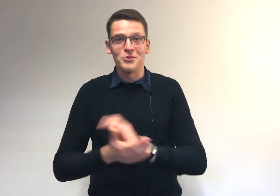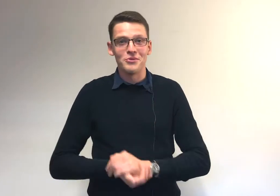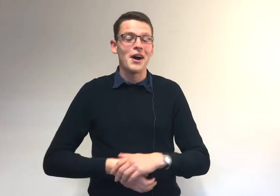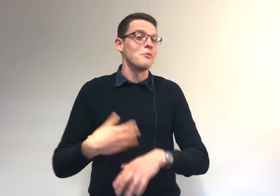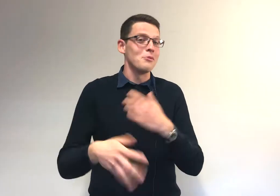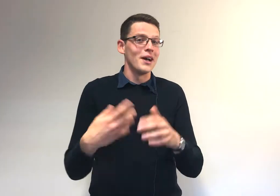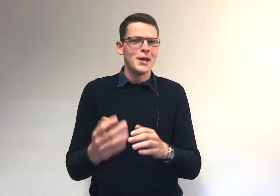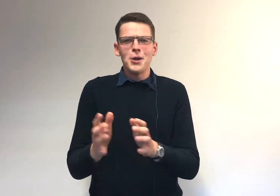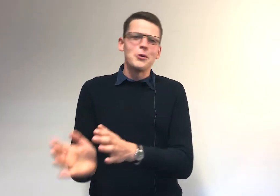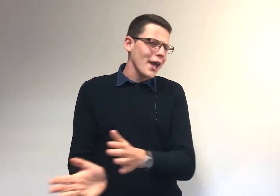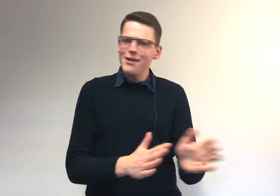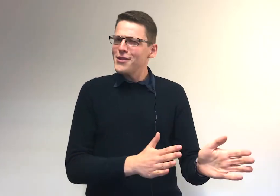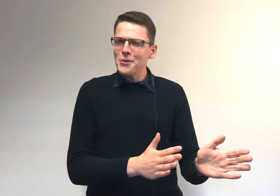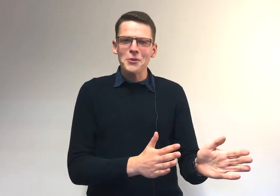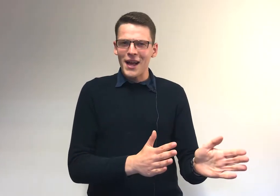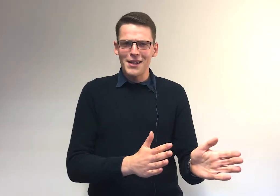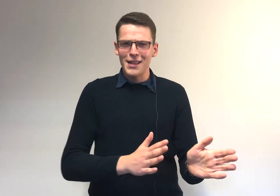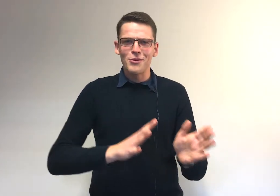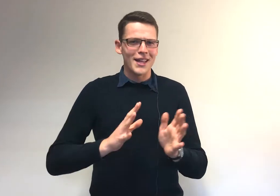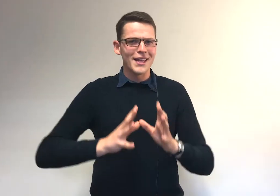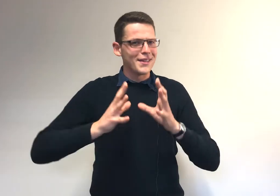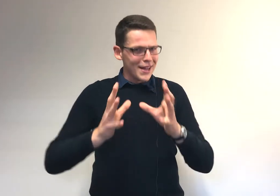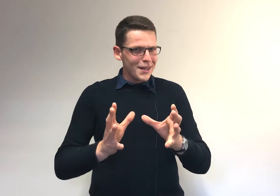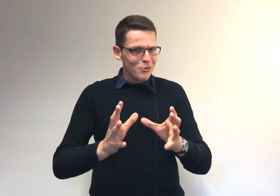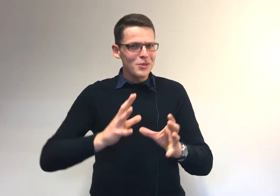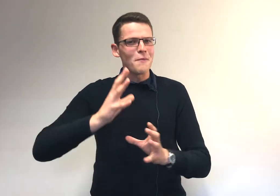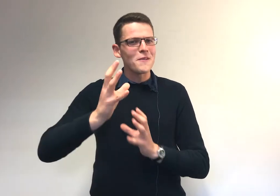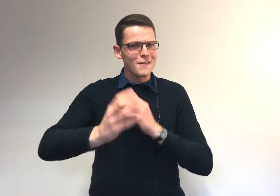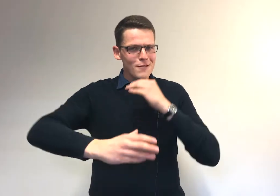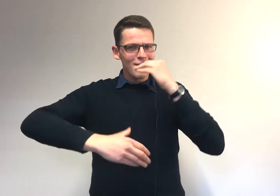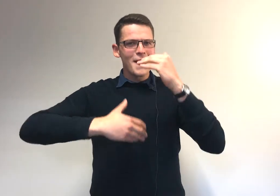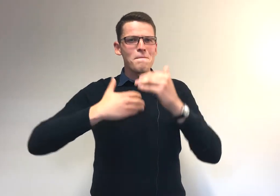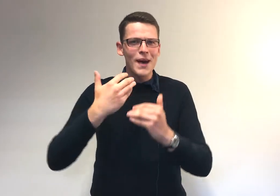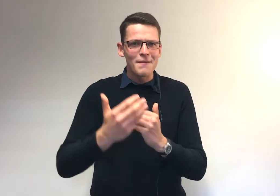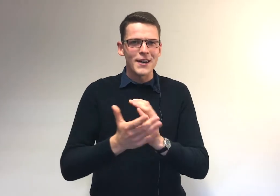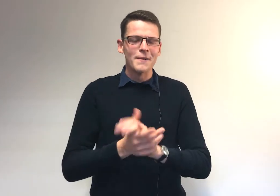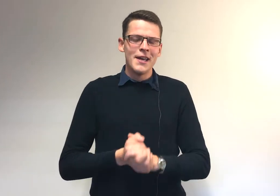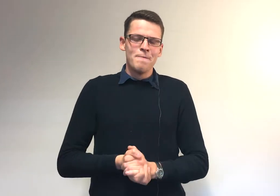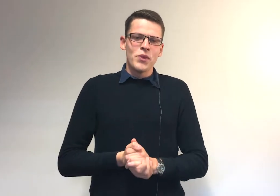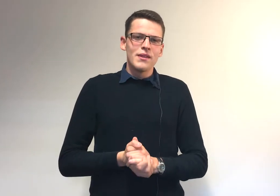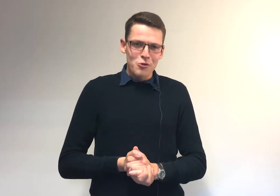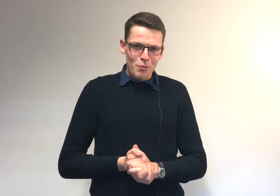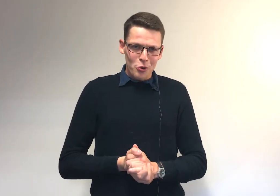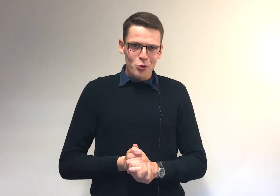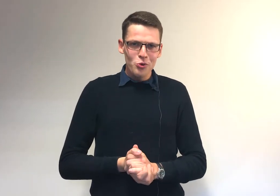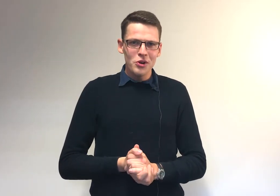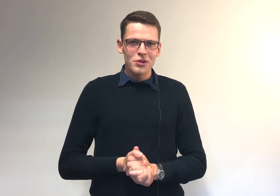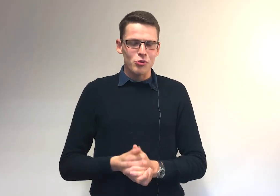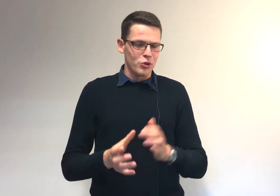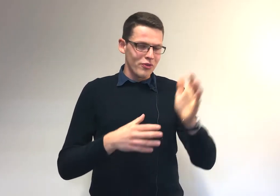voire un peu plus loin. Donc, évitons de parler de synthèse dès le début. C'est un processus qui vient par après. Mais ces supports de cours, tu les trouveras